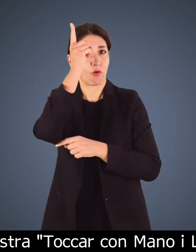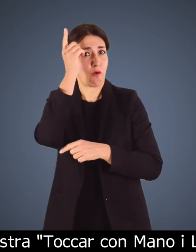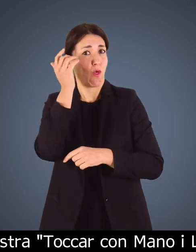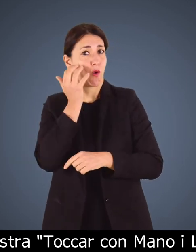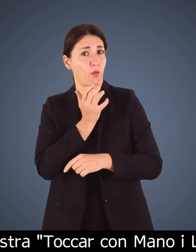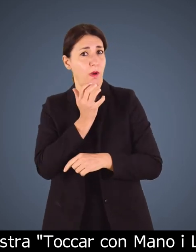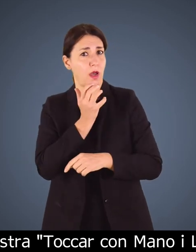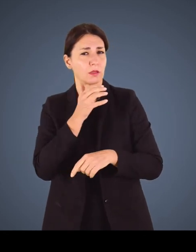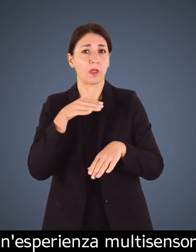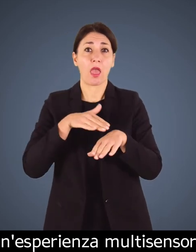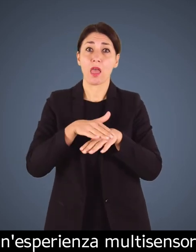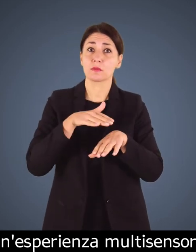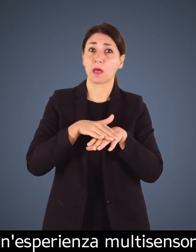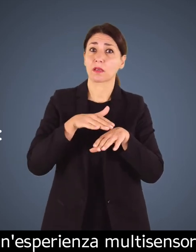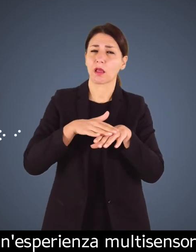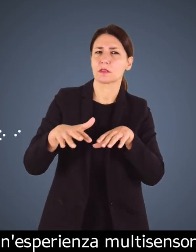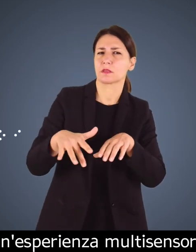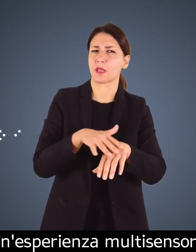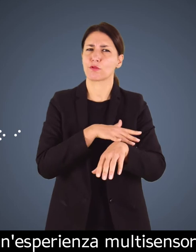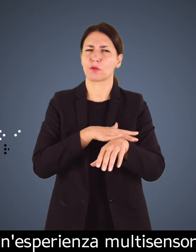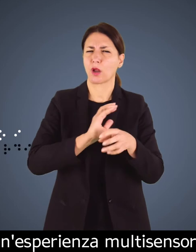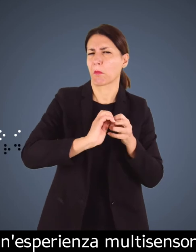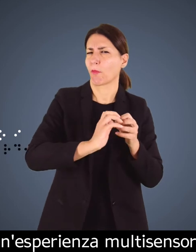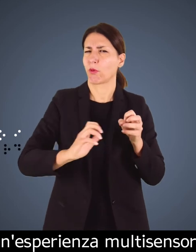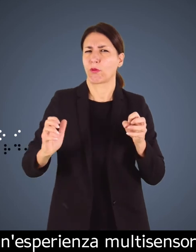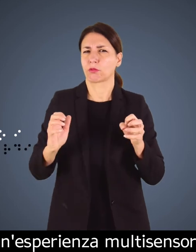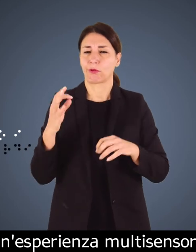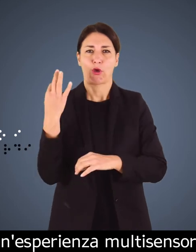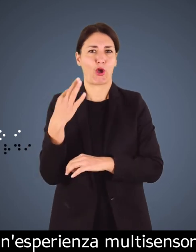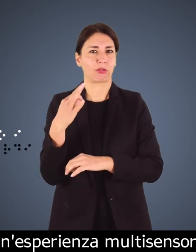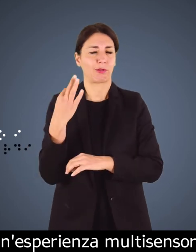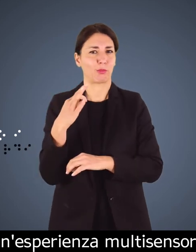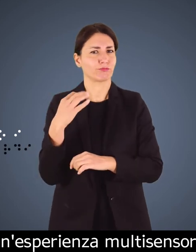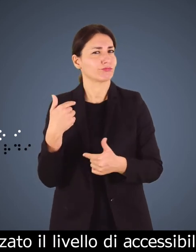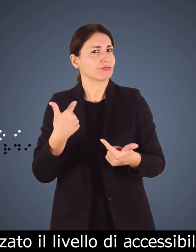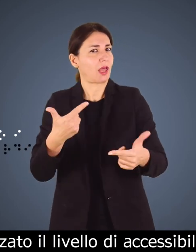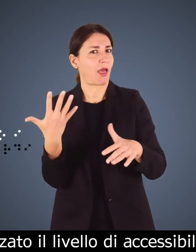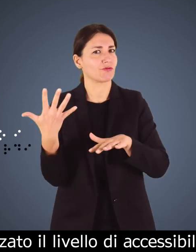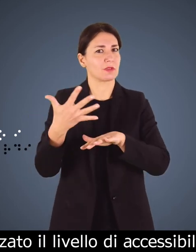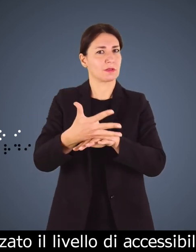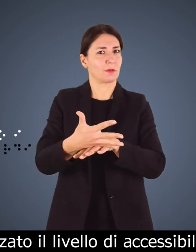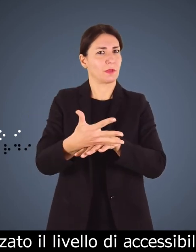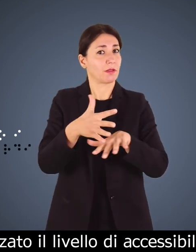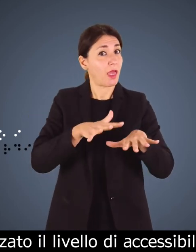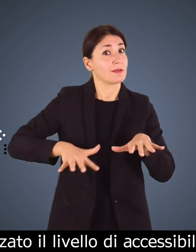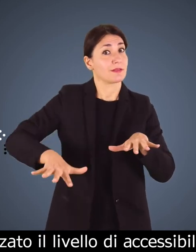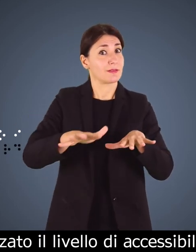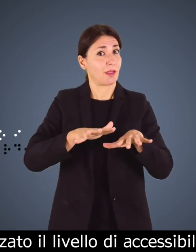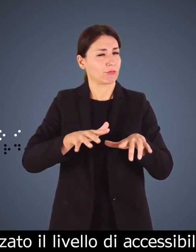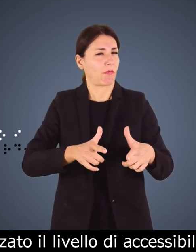mano i longobardi grazie ad un'esperienza multisensoriale ottimale si è innalzato il livello di accessibilità